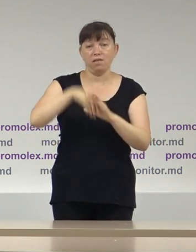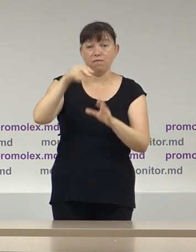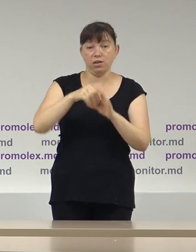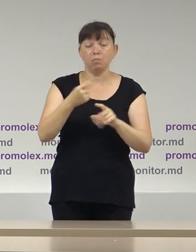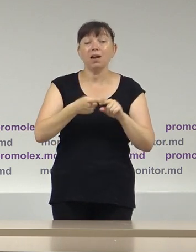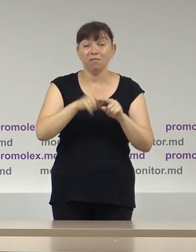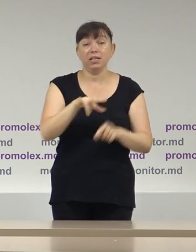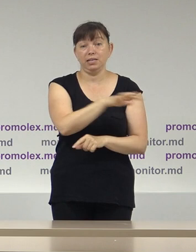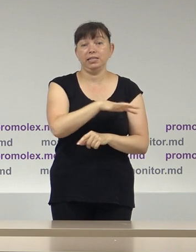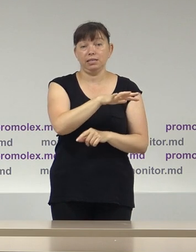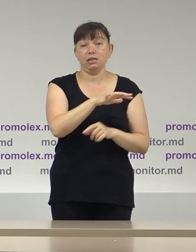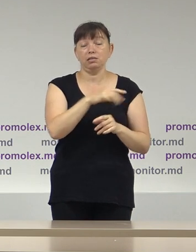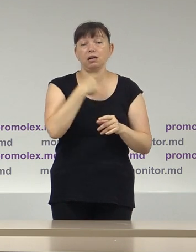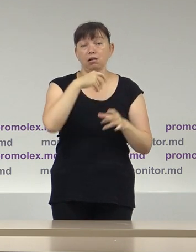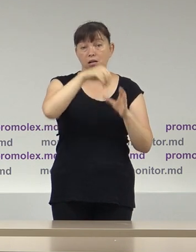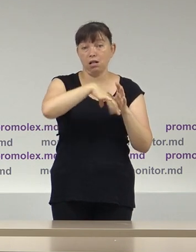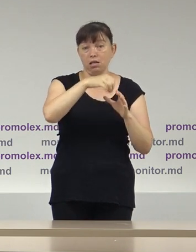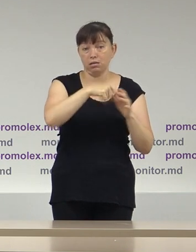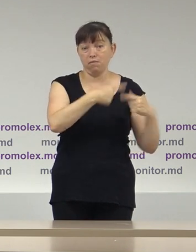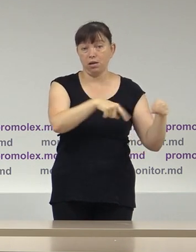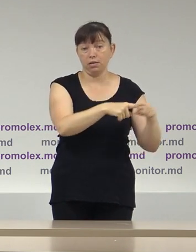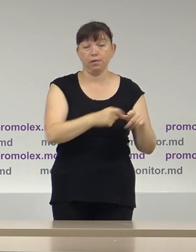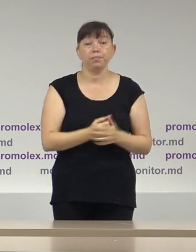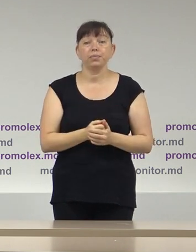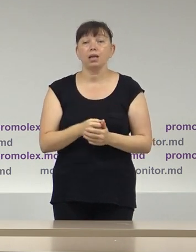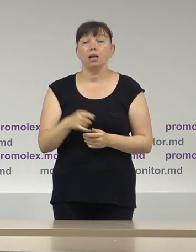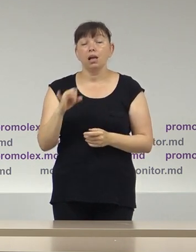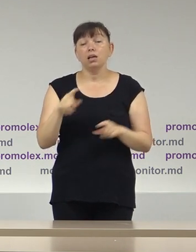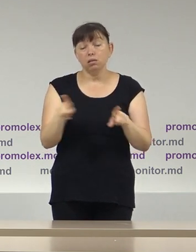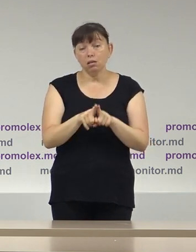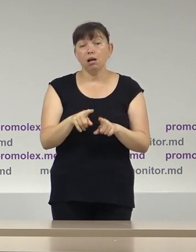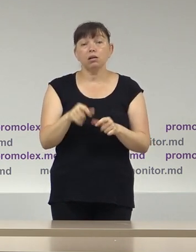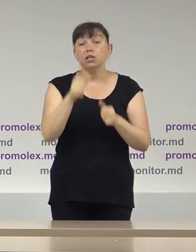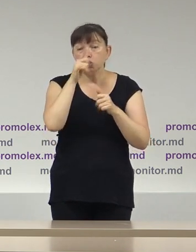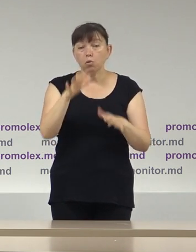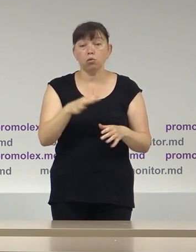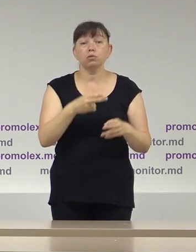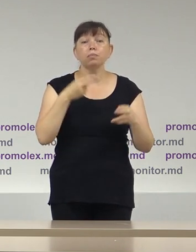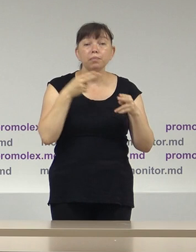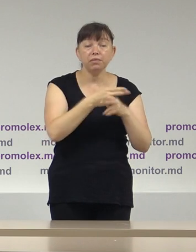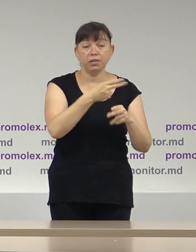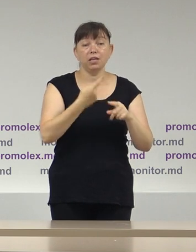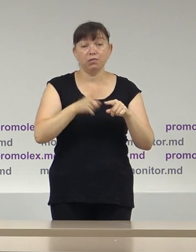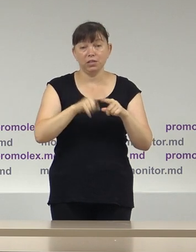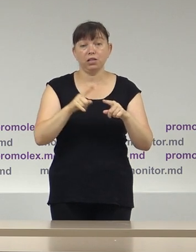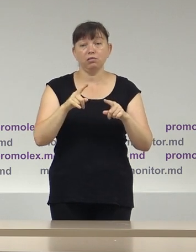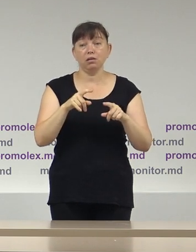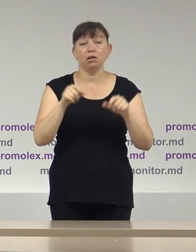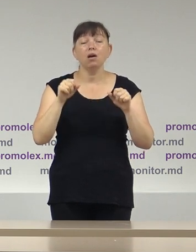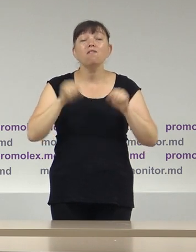secții de votare și astfel nu vor fi prevenite acele cazuri de transportare